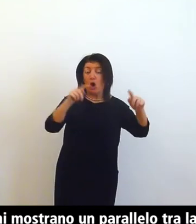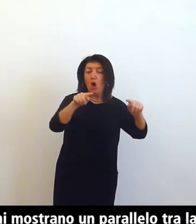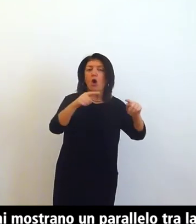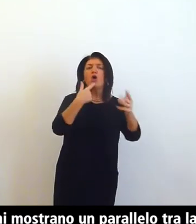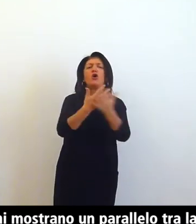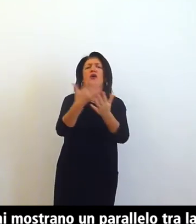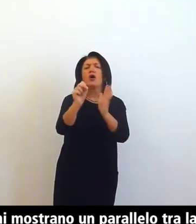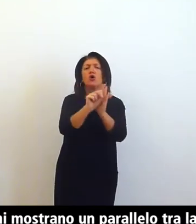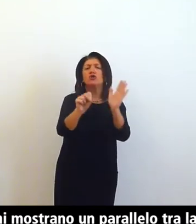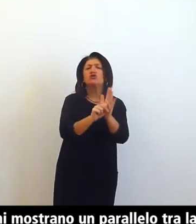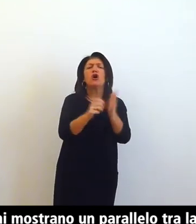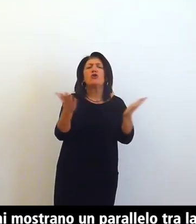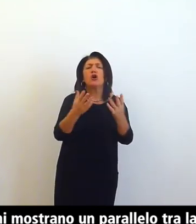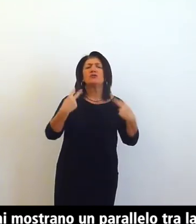Cristo e quella di Sant'Ambrogio